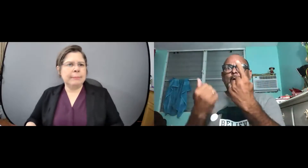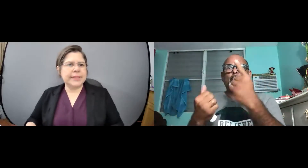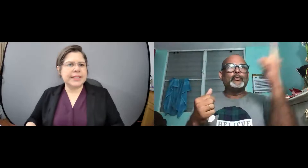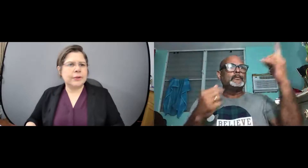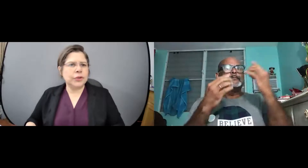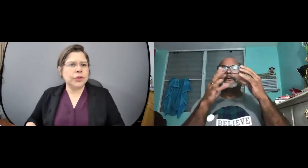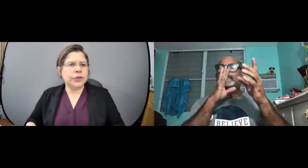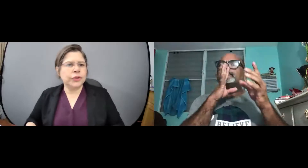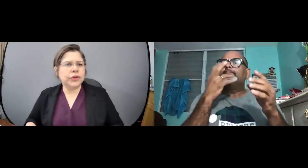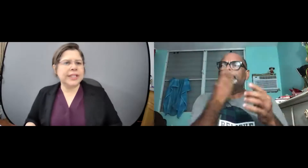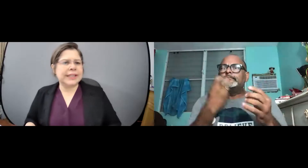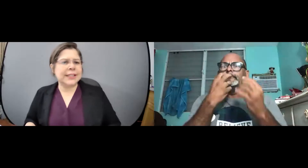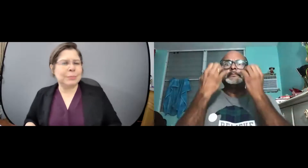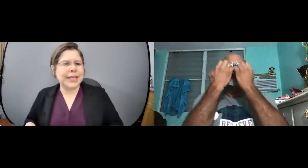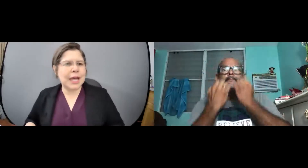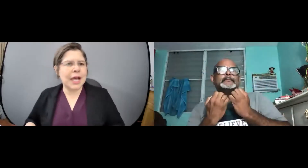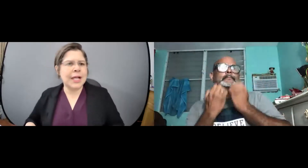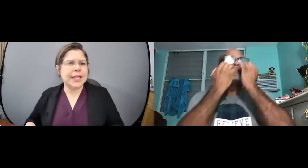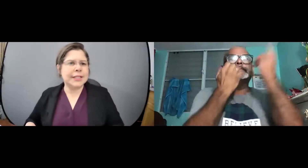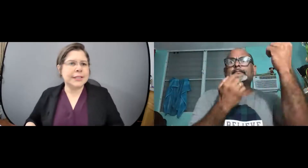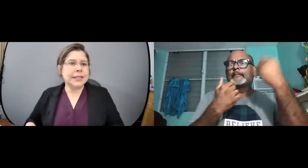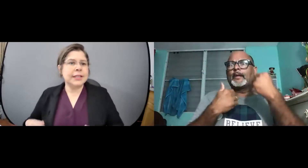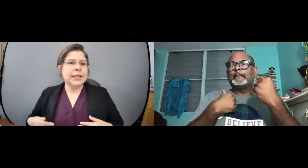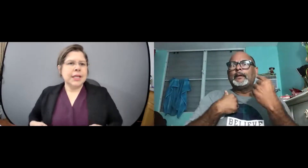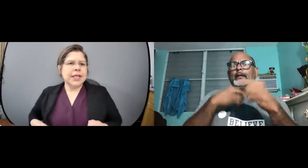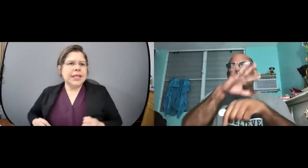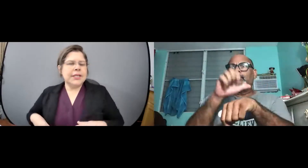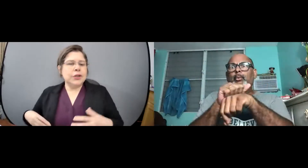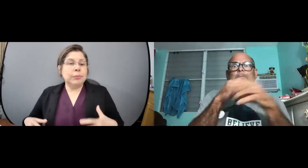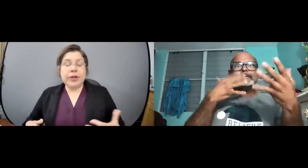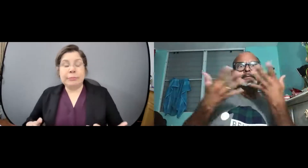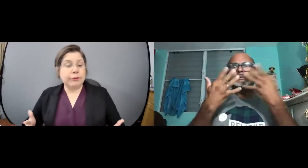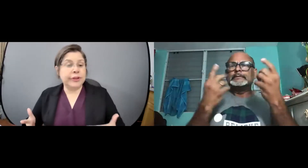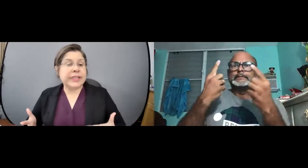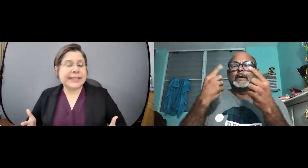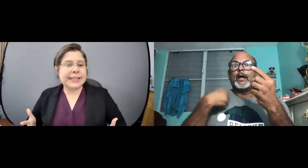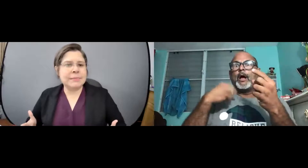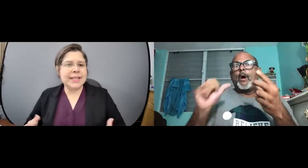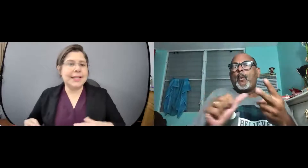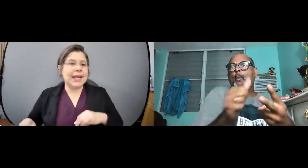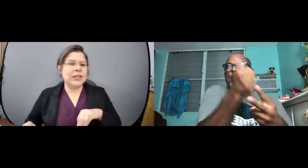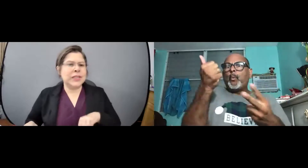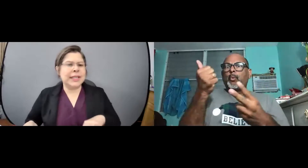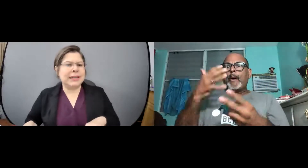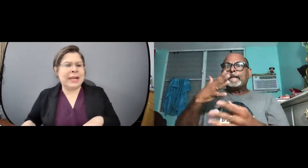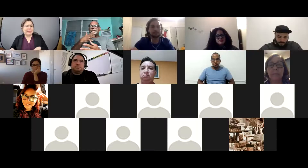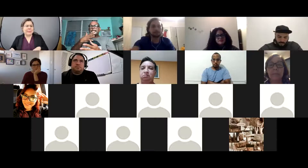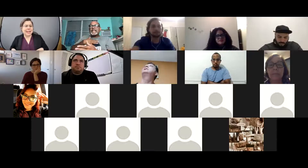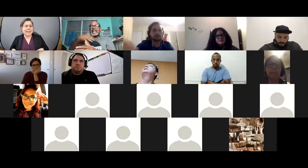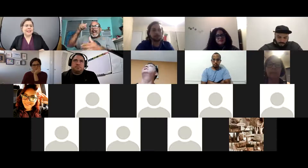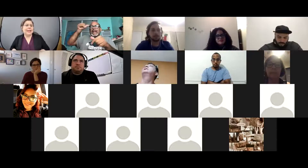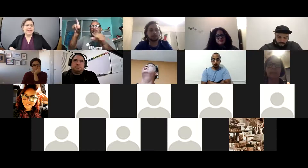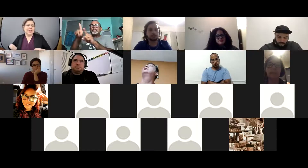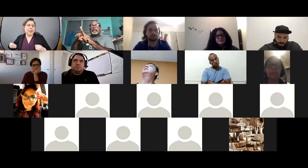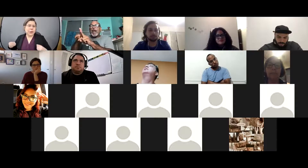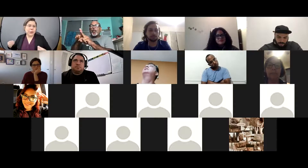comenzó que empezaron los doctores a explicar y a decir y yo por ejemplo fui a una cita médica él no se quitaba la